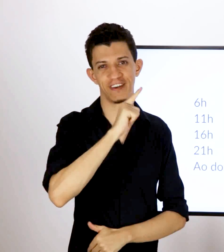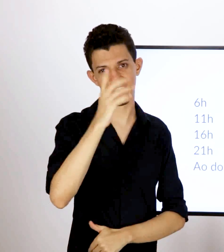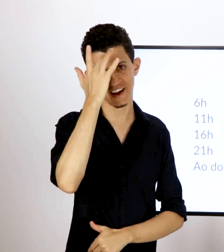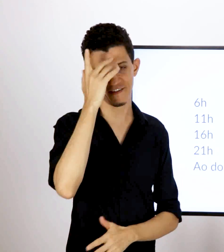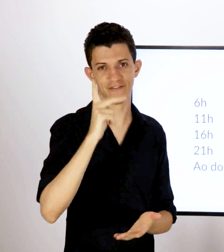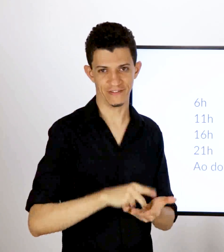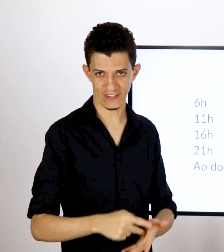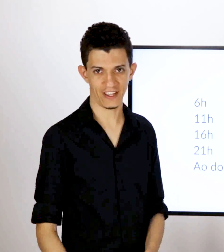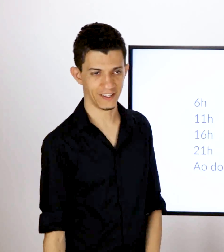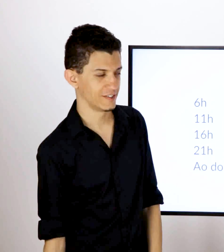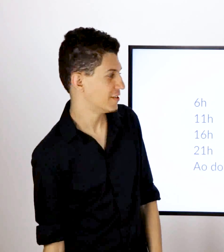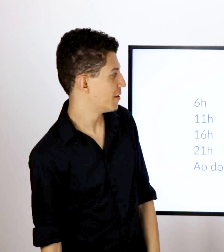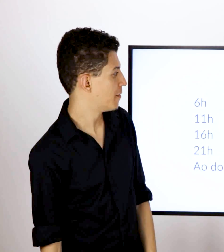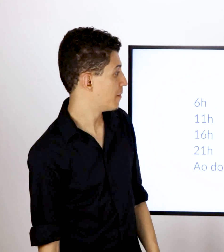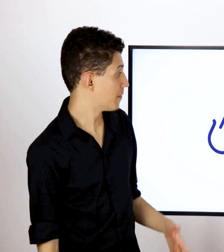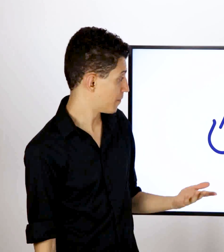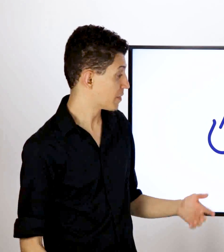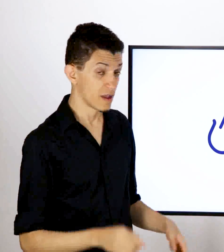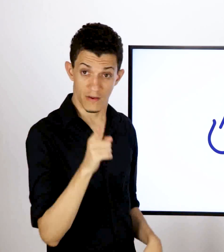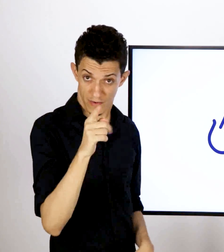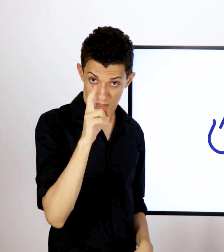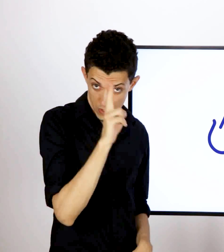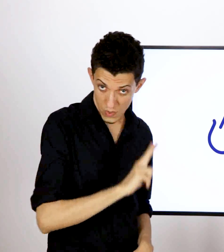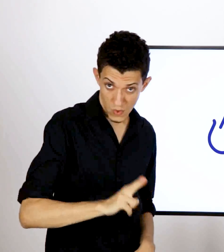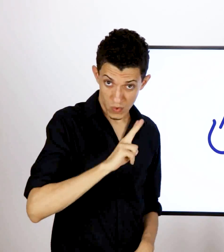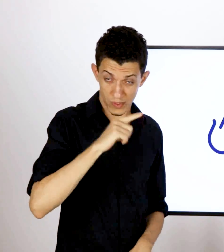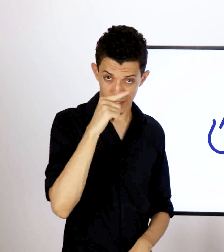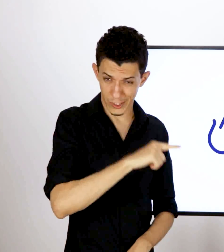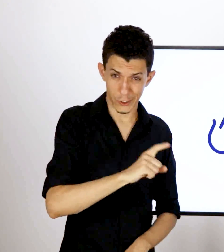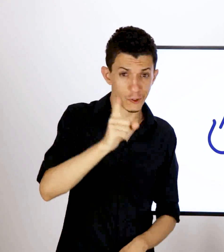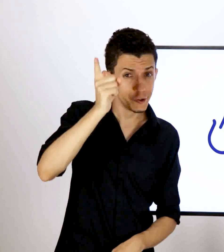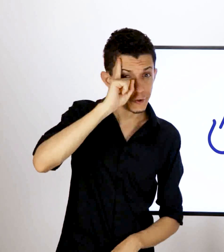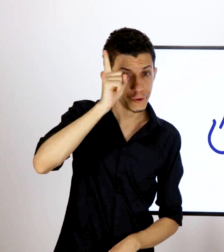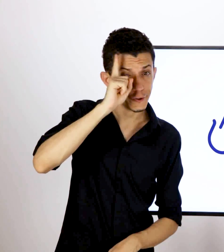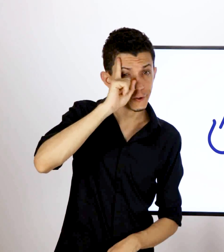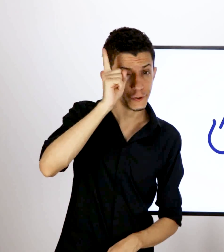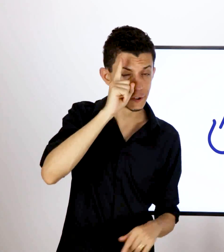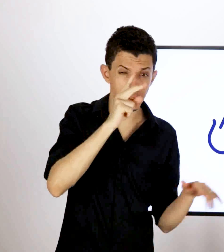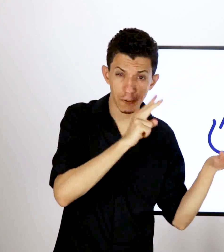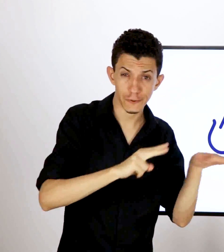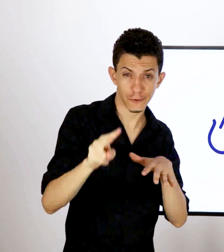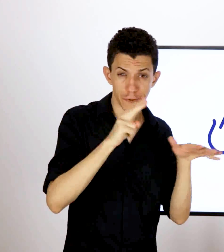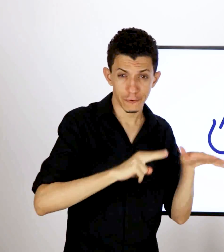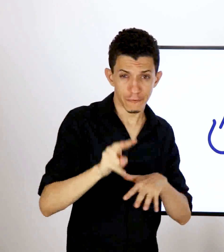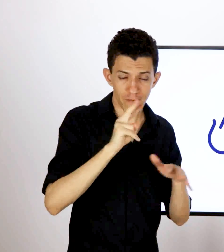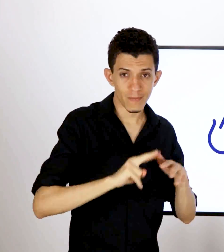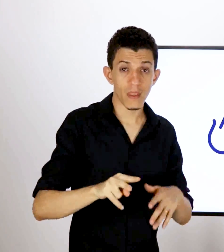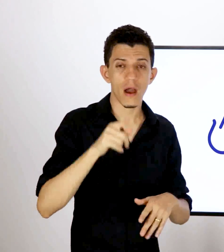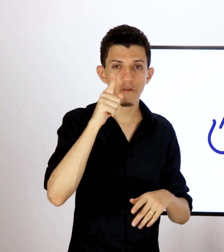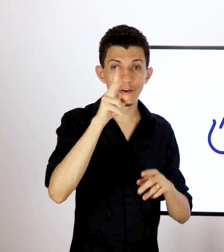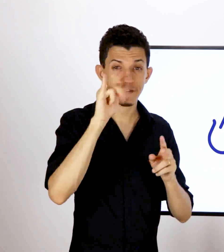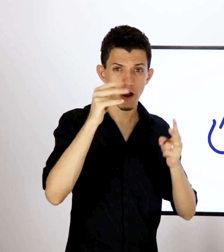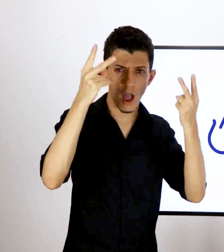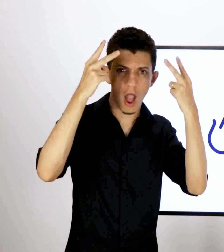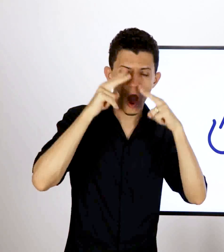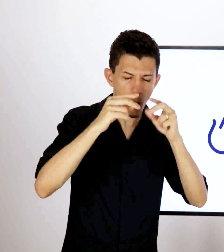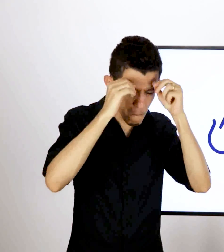desenvolvendo fluentemente a sua sinalização. Pratique todos os dias a sua sinalização e você vai